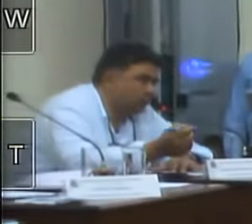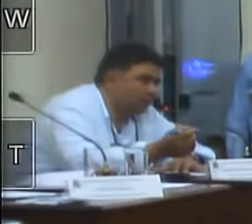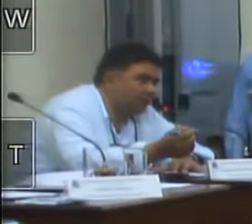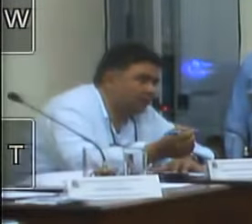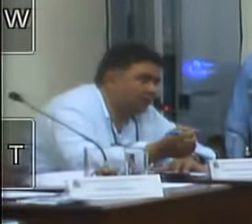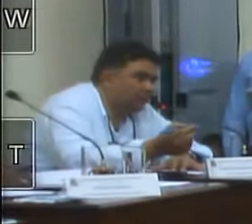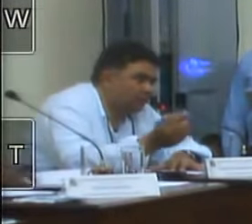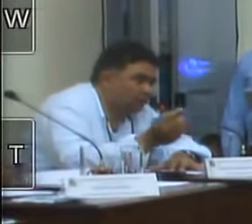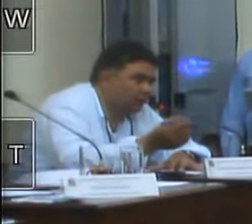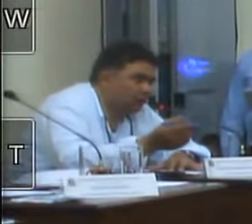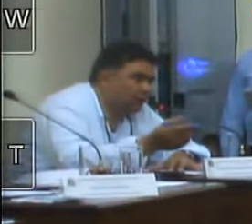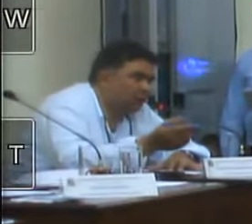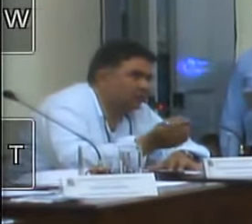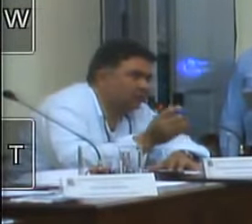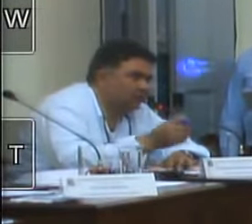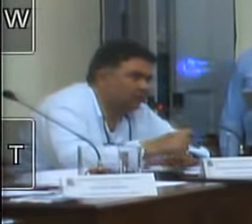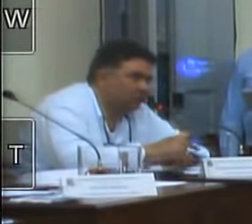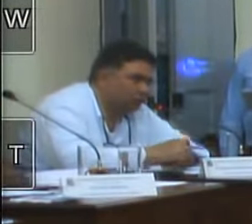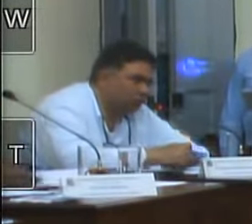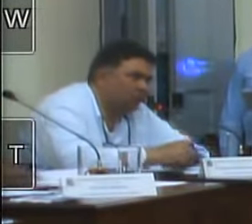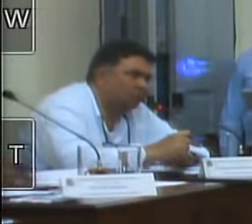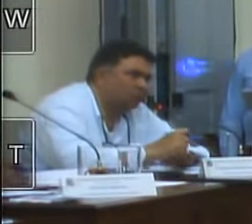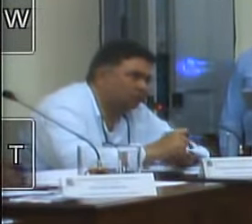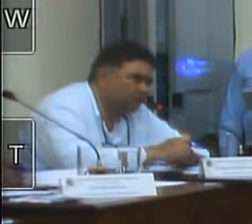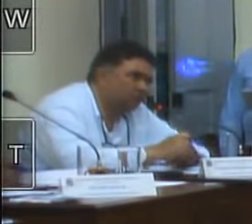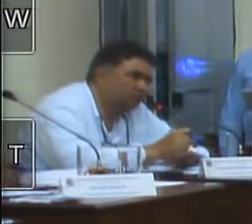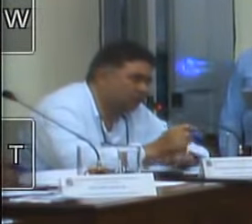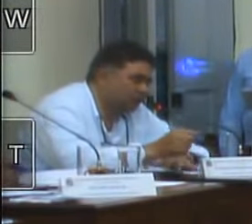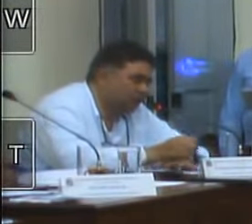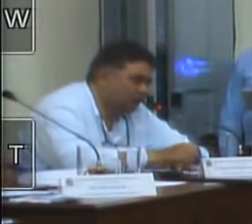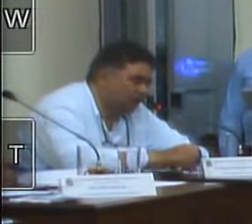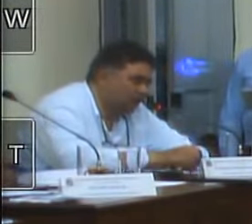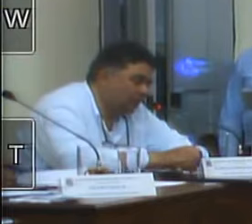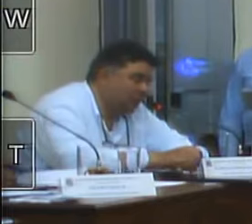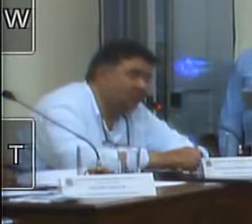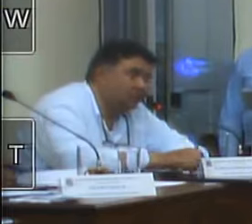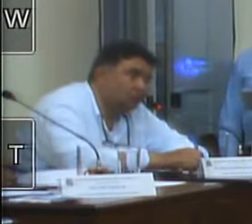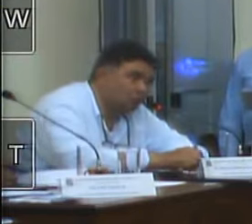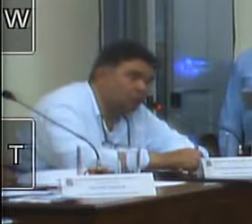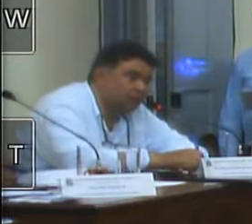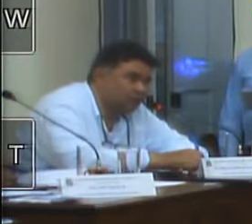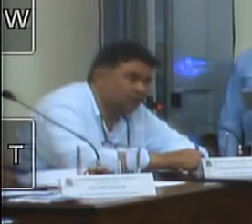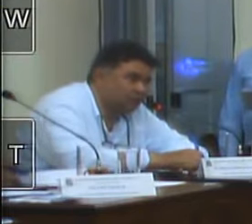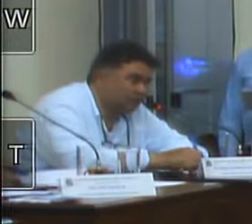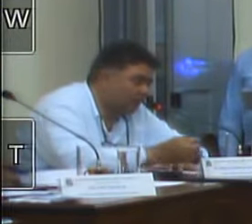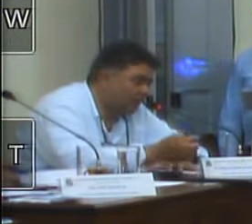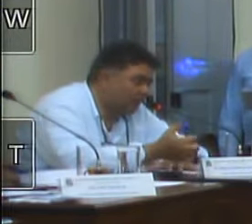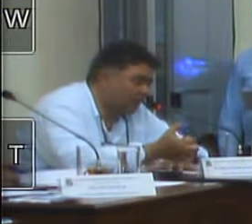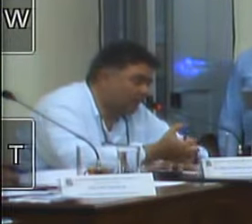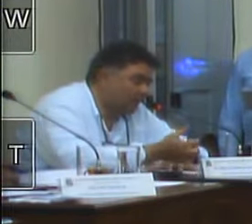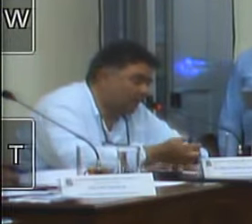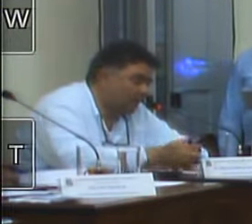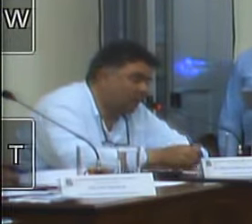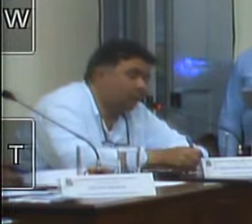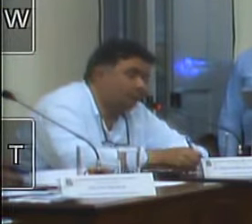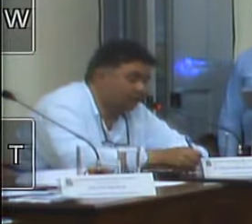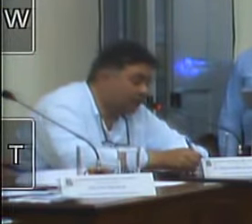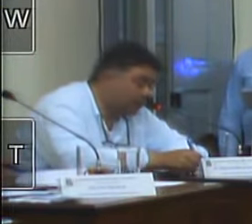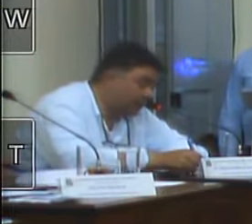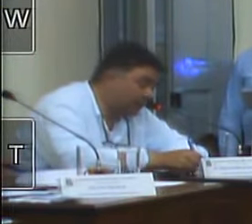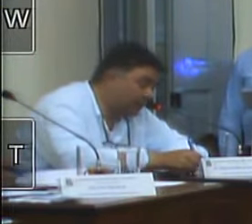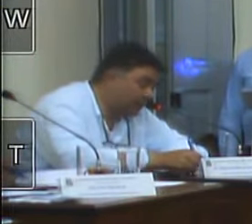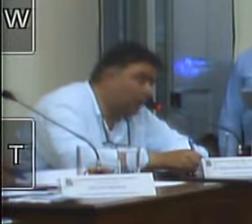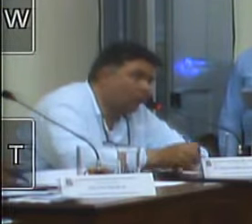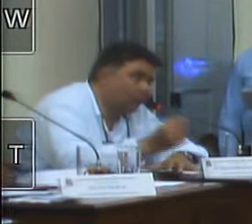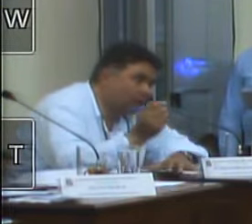reunidos em conservatória sobre o Lar dos Velhos, porque estava com outubro, novembro, aí viemos na casa da Gugu, assistente social, e falando